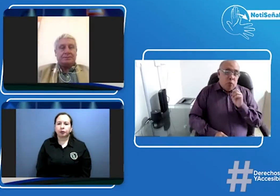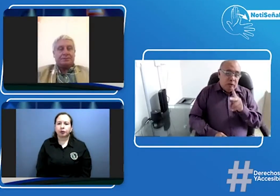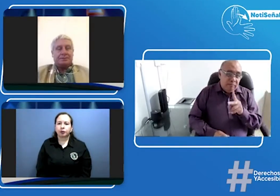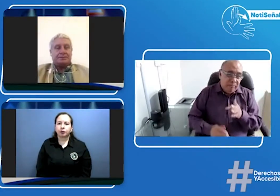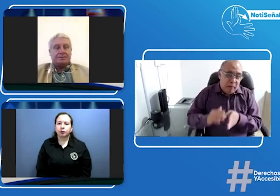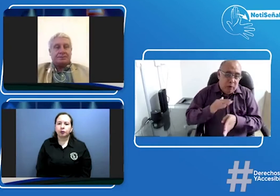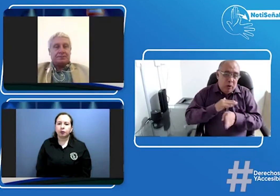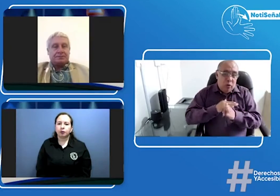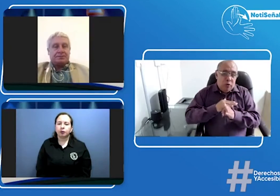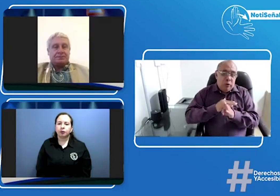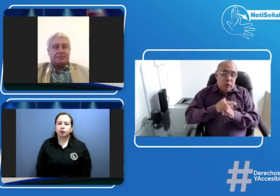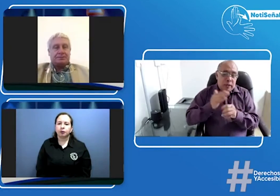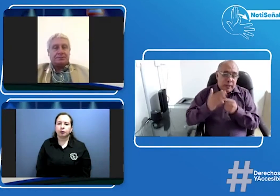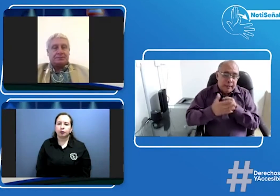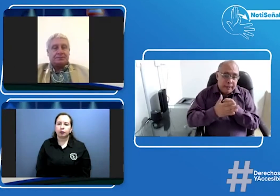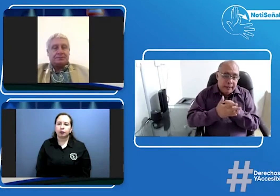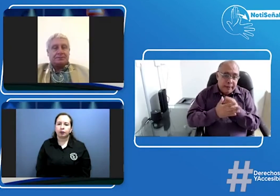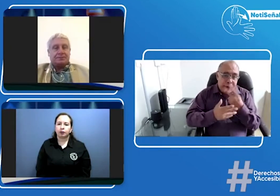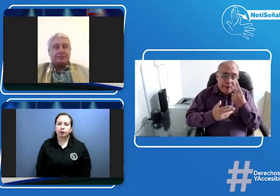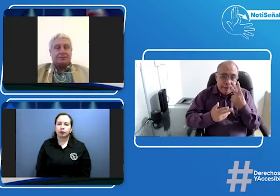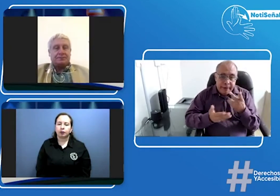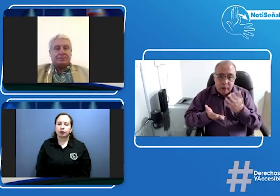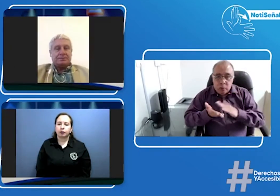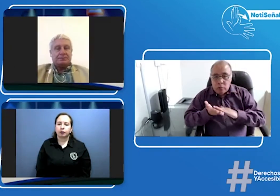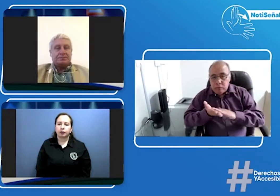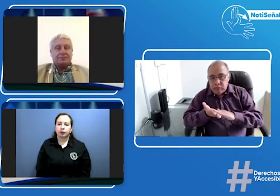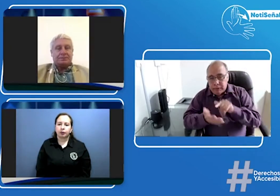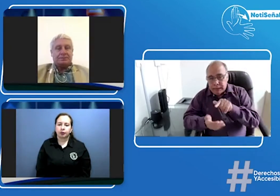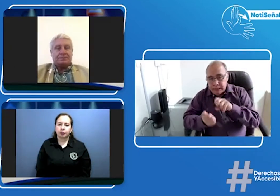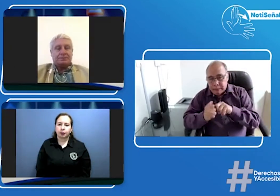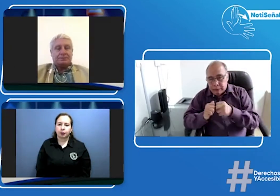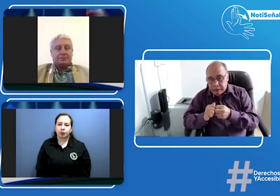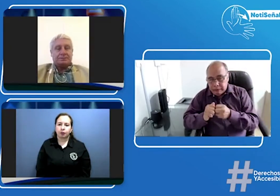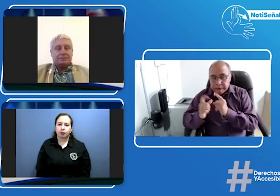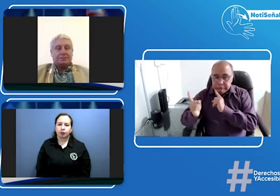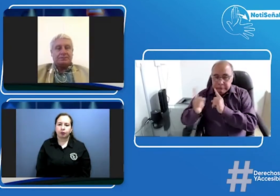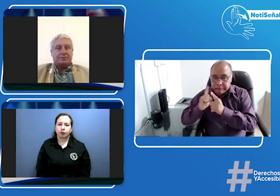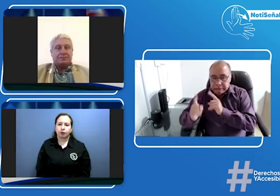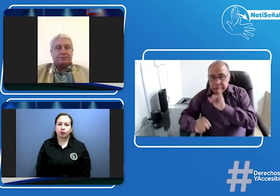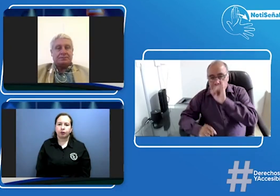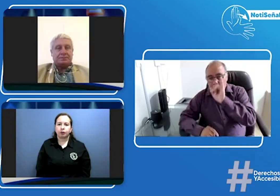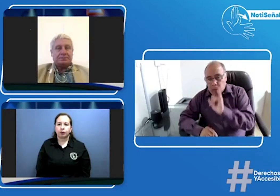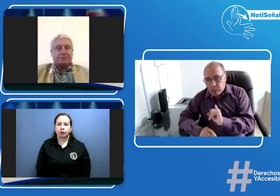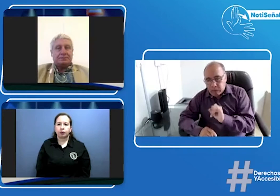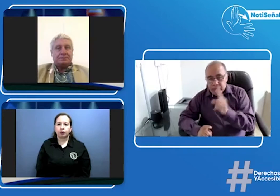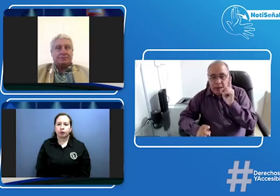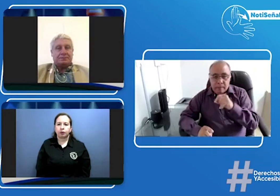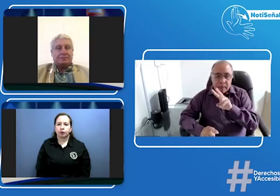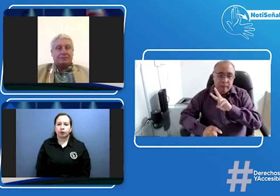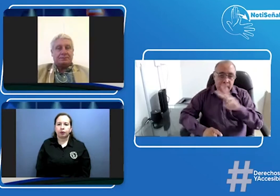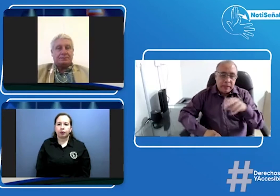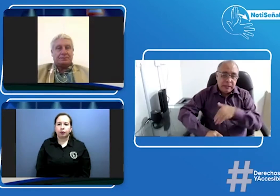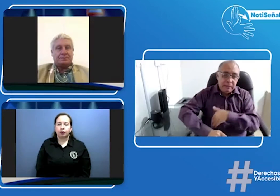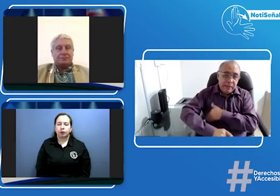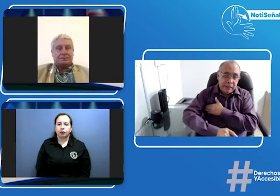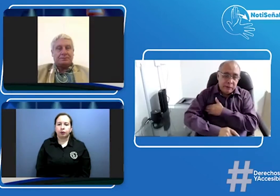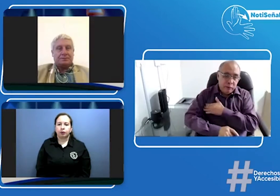Ok sí vamos a continuar pues justamente insistiendo en cómo solucionar esta situación dialogar con el doctor